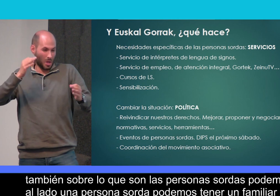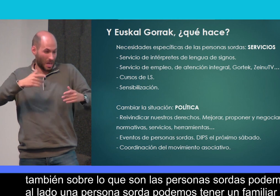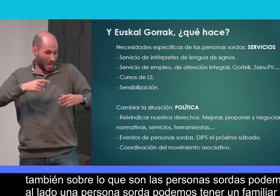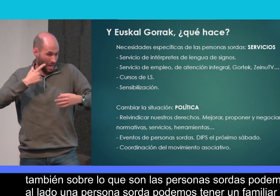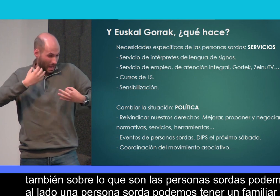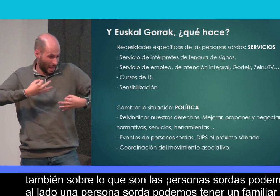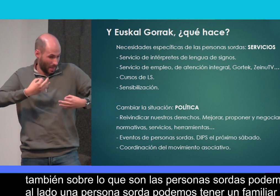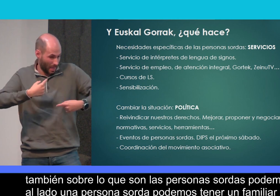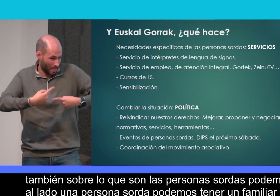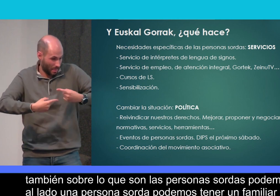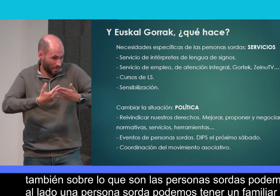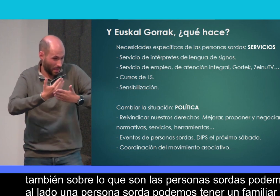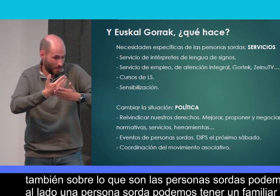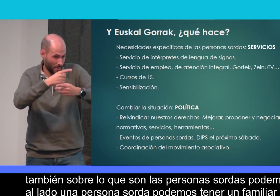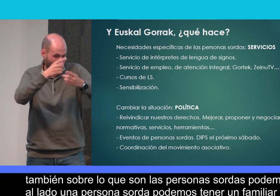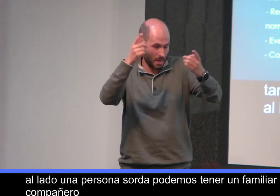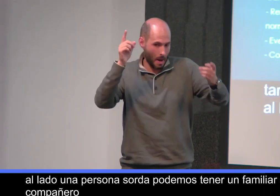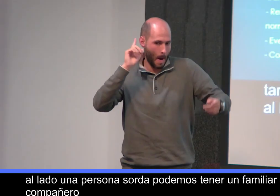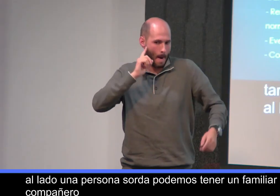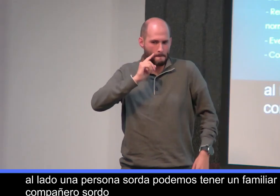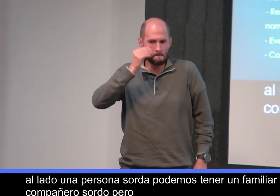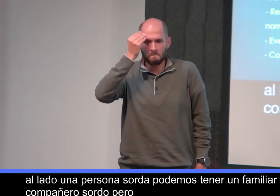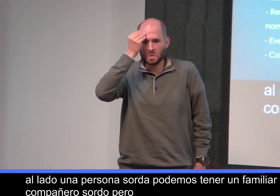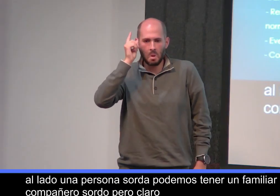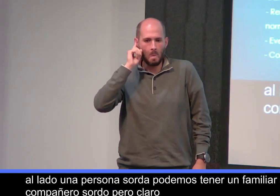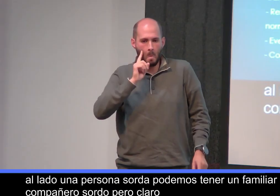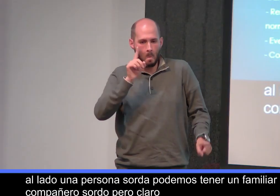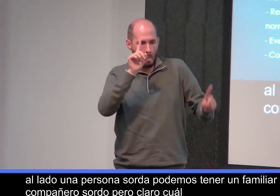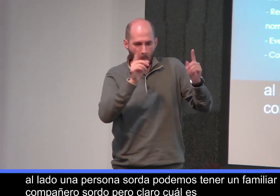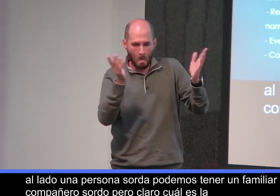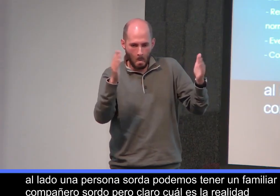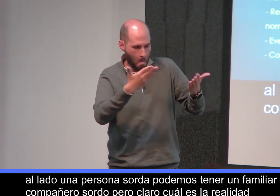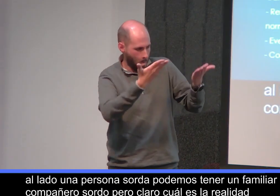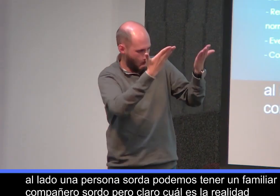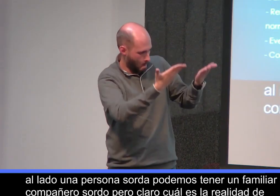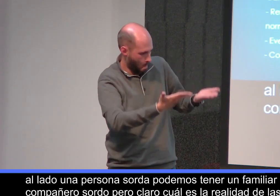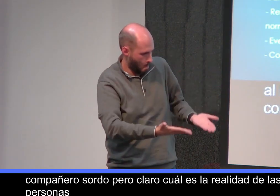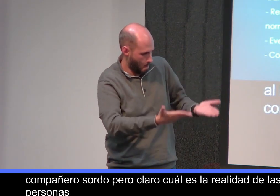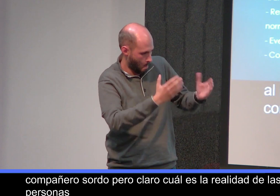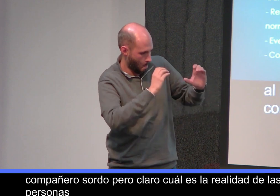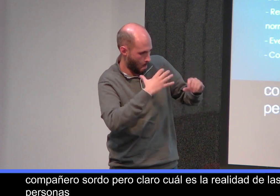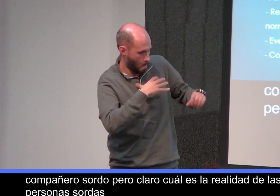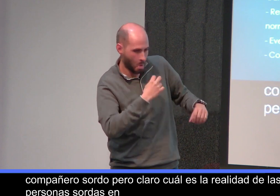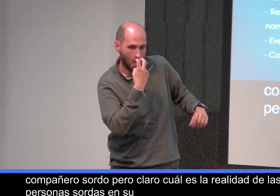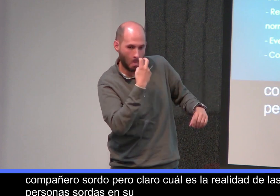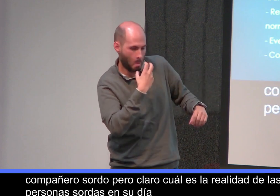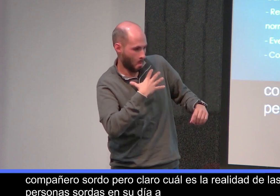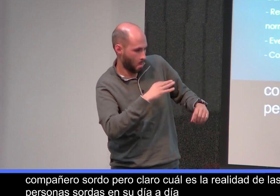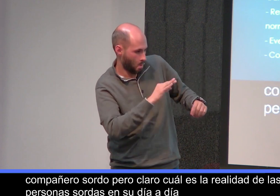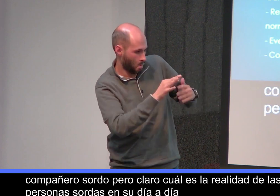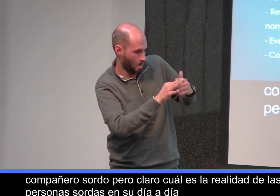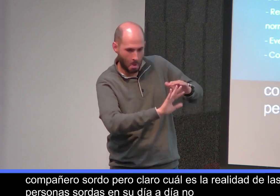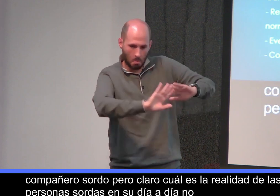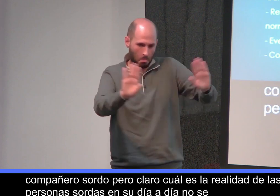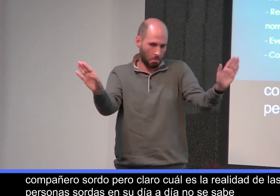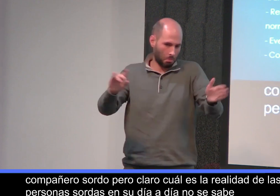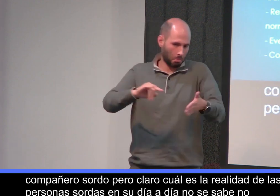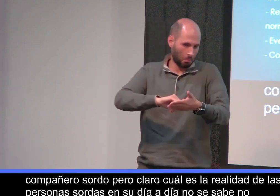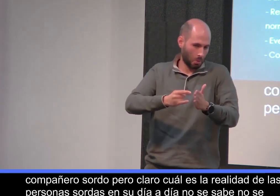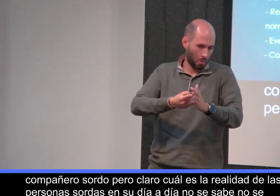un compañero sordo, pero claro, ¿cuál es la realidad de las personas sordas en su día a día? No se sabe, no se conoce. Parece